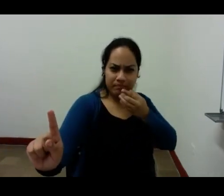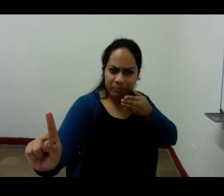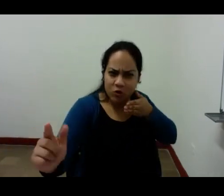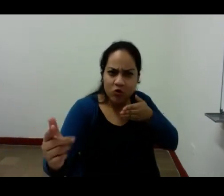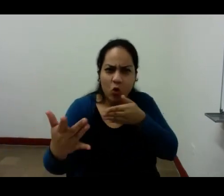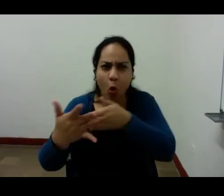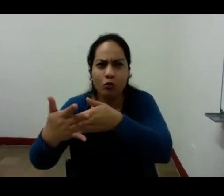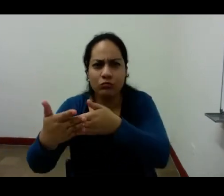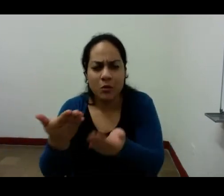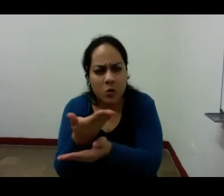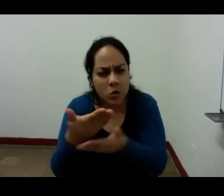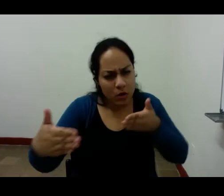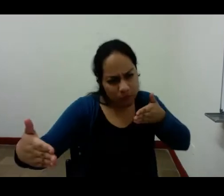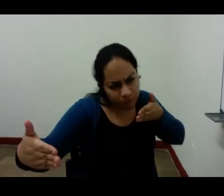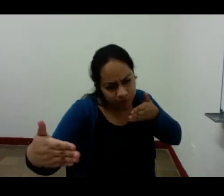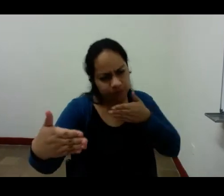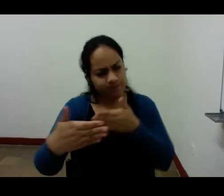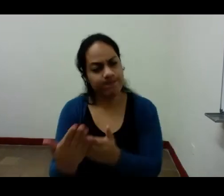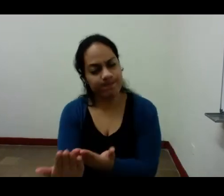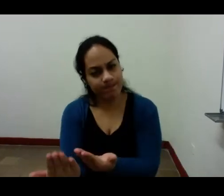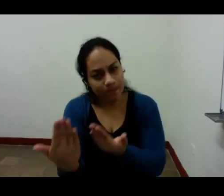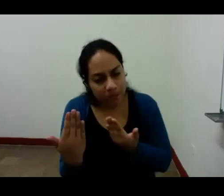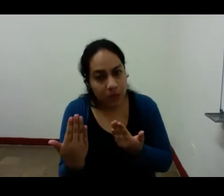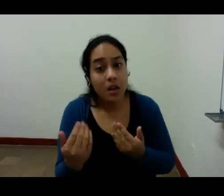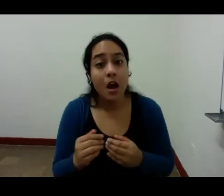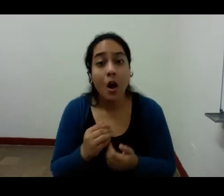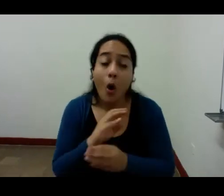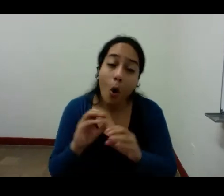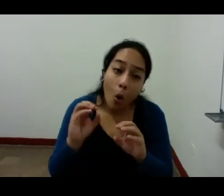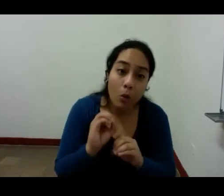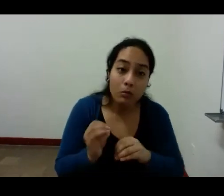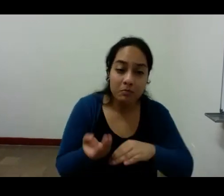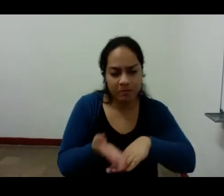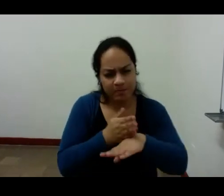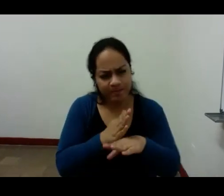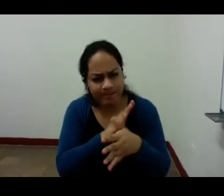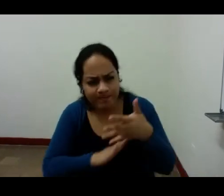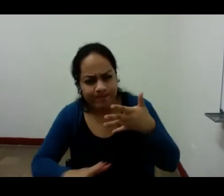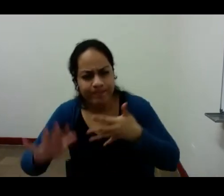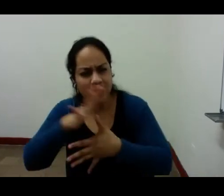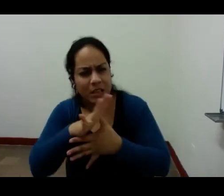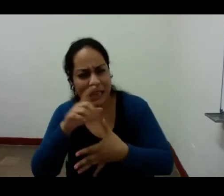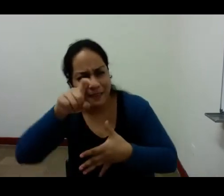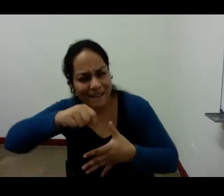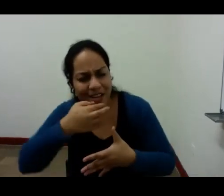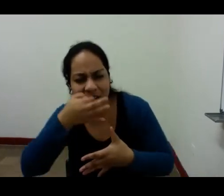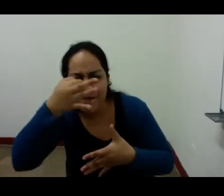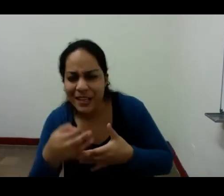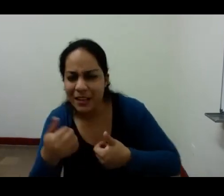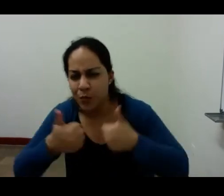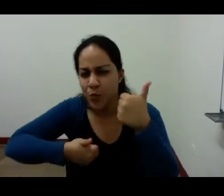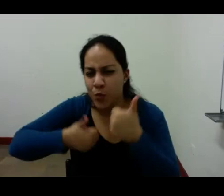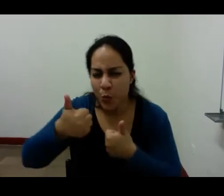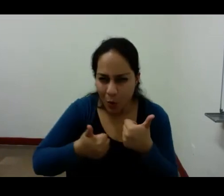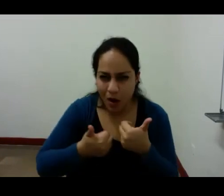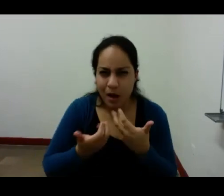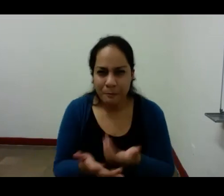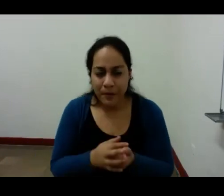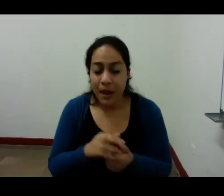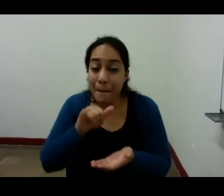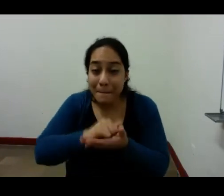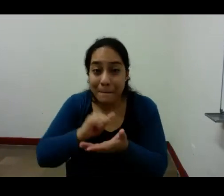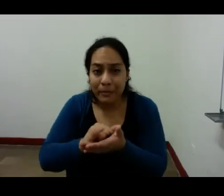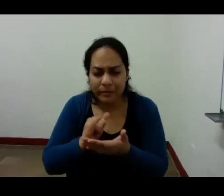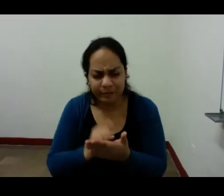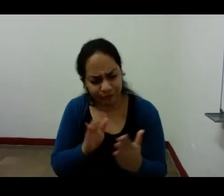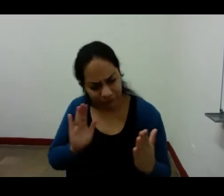exterior o al principio de realidad que nos domina porque este existe como impronta